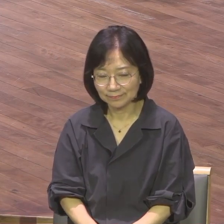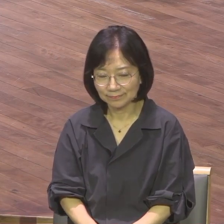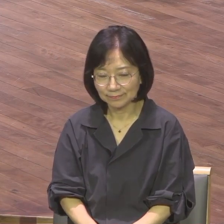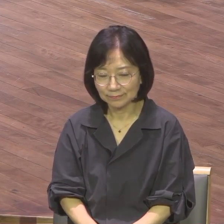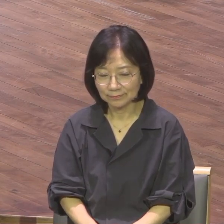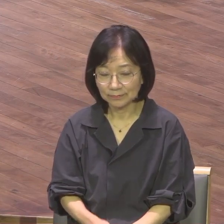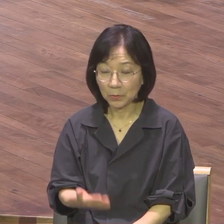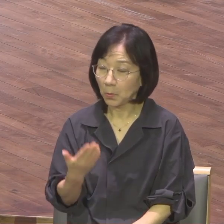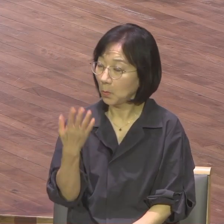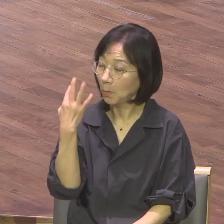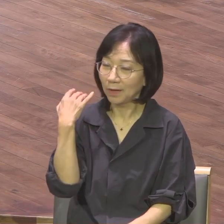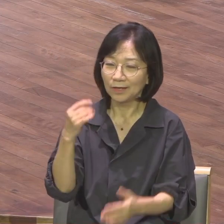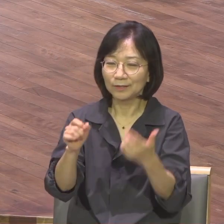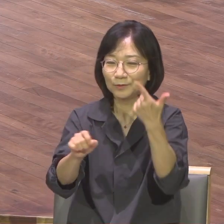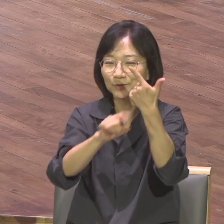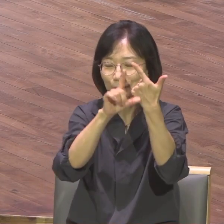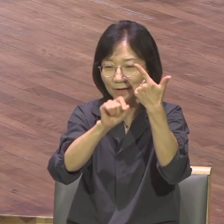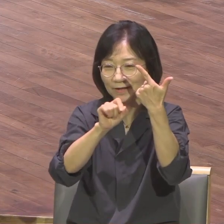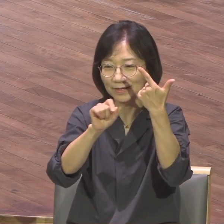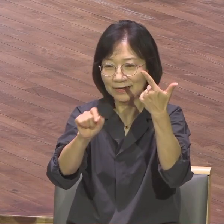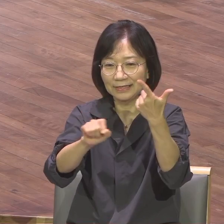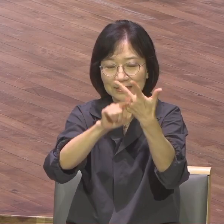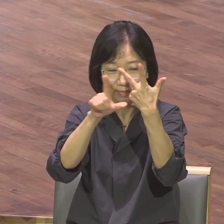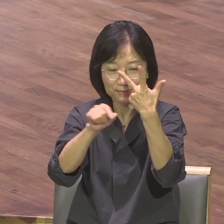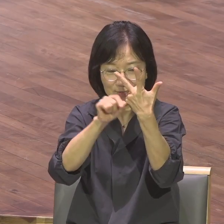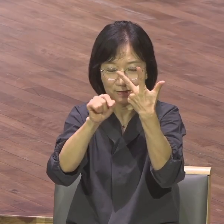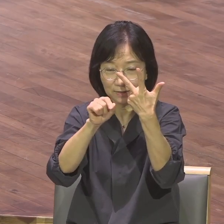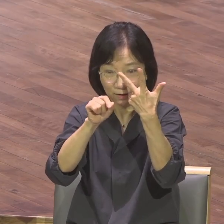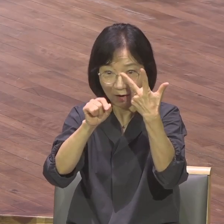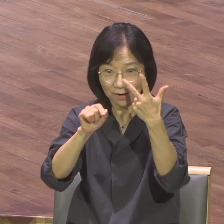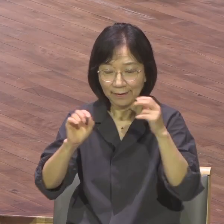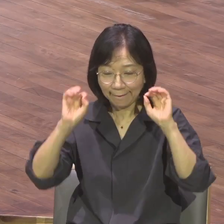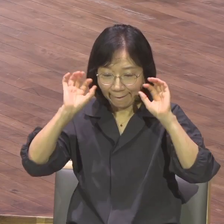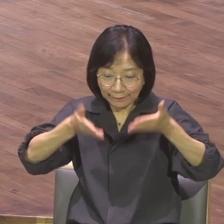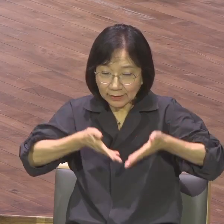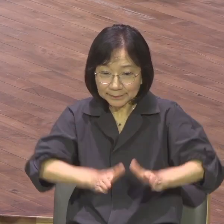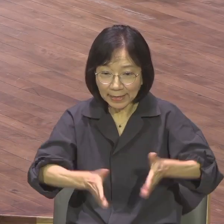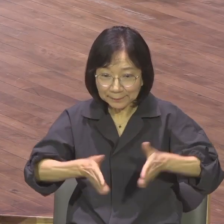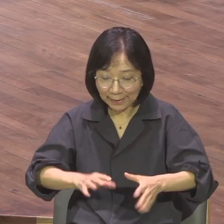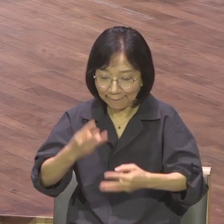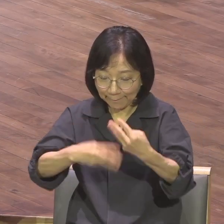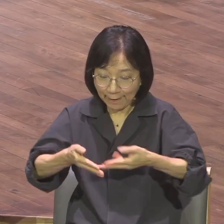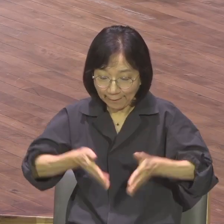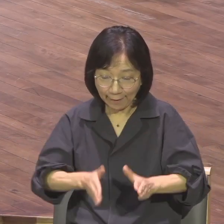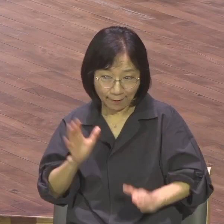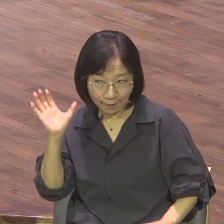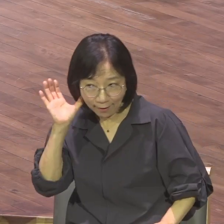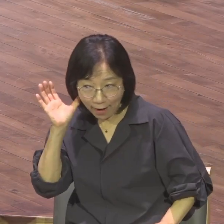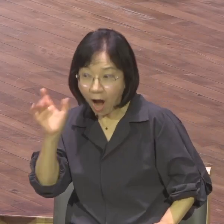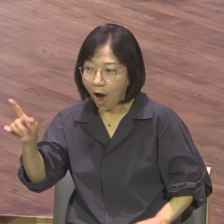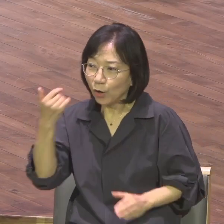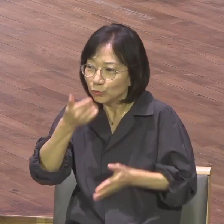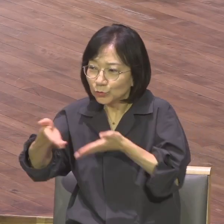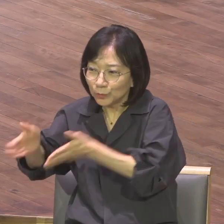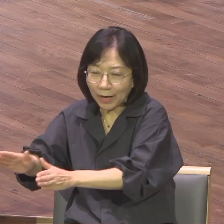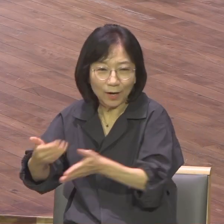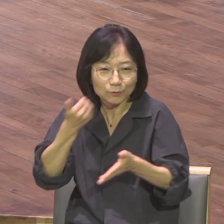7월에 곳곳에서 랩몬트가 태어나는 출산의 기쁨 소식들이 막 들려오더라고요. 우리 교육자들, 존사님, 주몽님